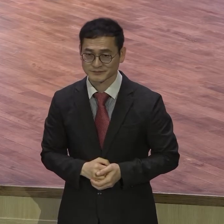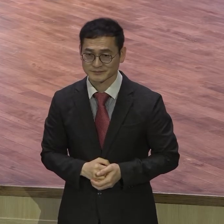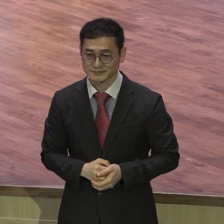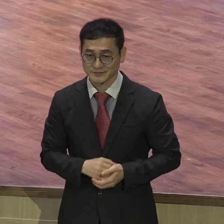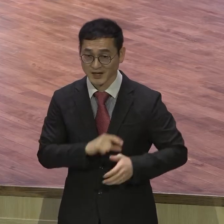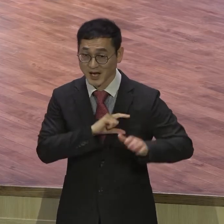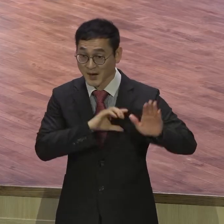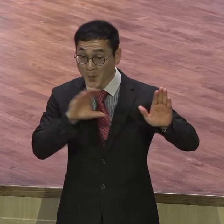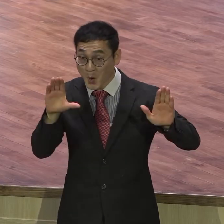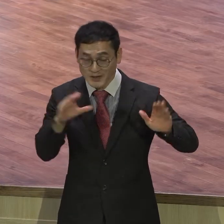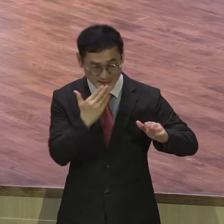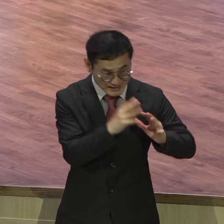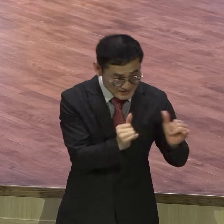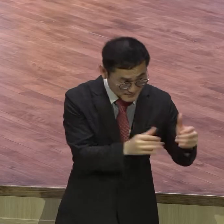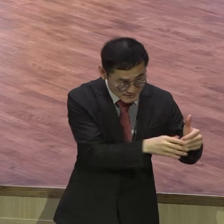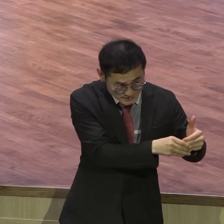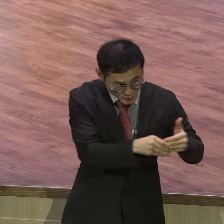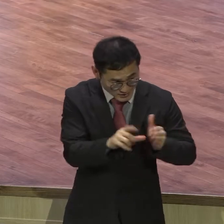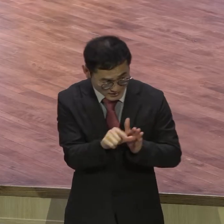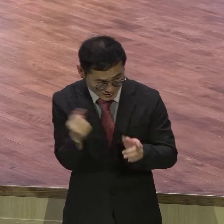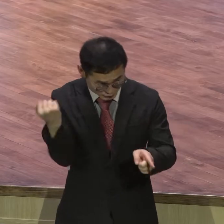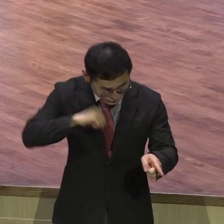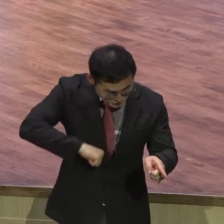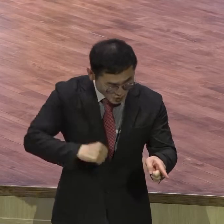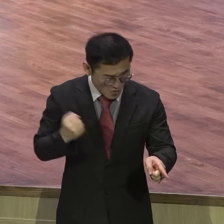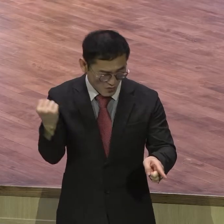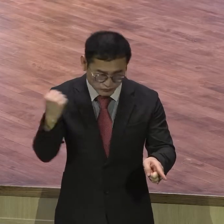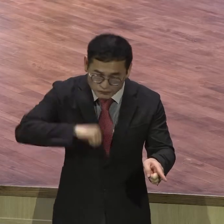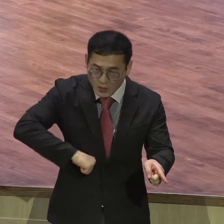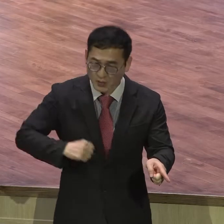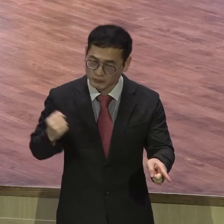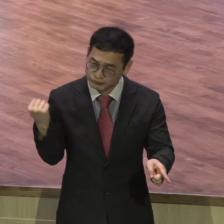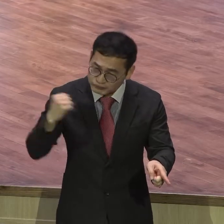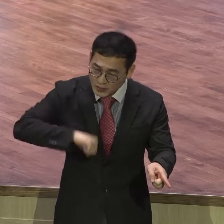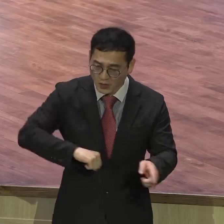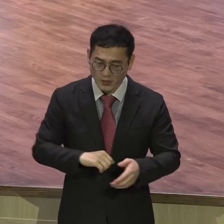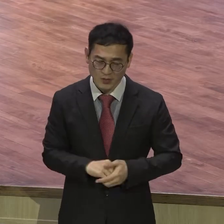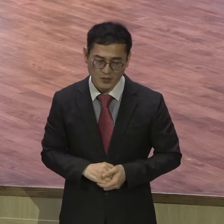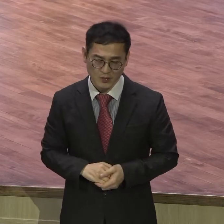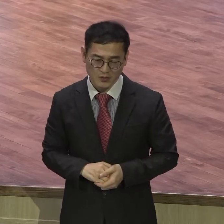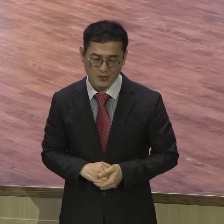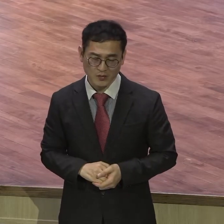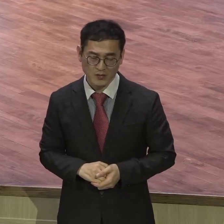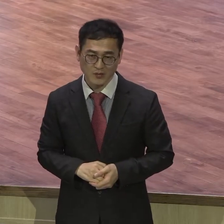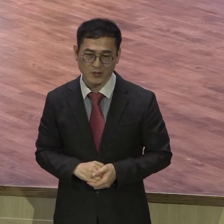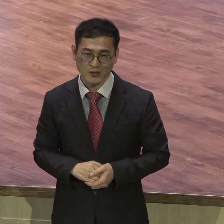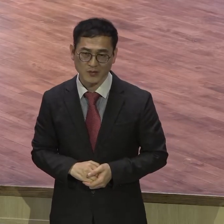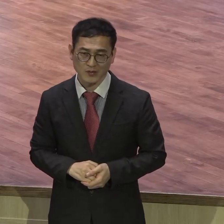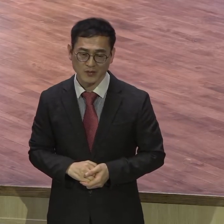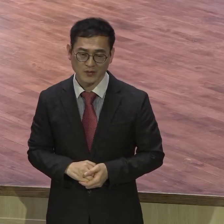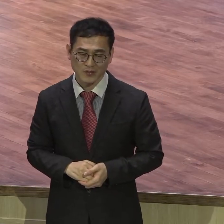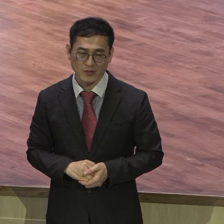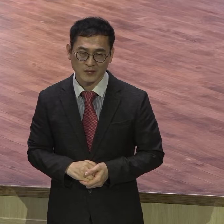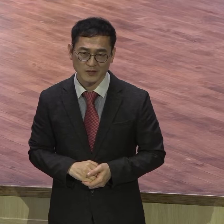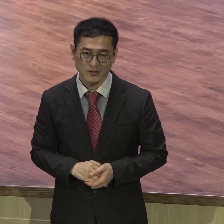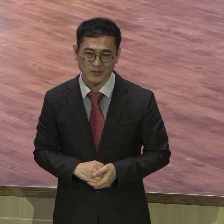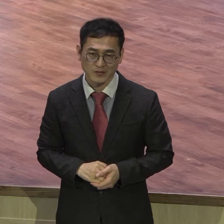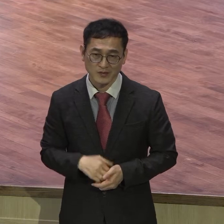있어서 이 말씀에 불순종하고 계속해서 당겨있는 것들을 다 죽인 거예요. 다 죽을 때까지 돌린 거예요. 다 죽을 것들이